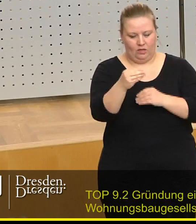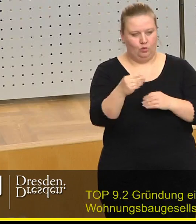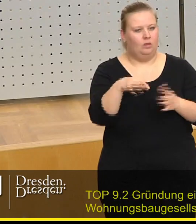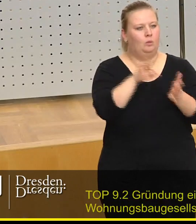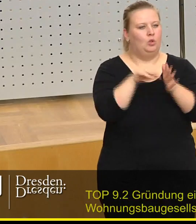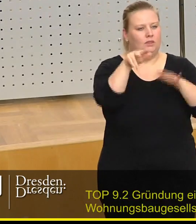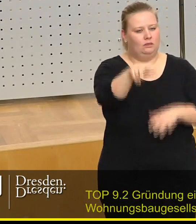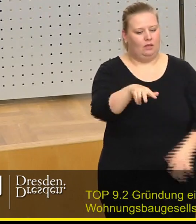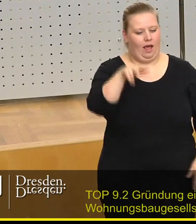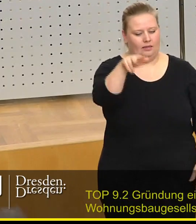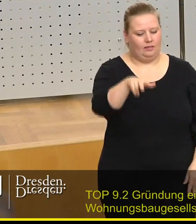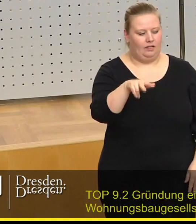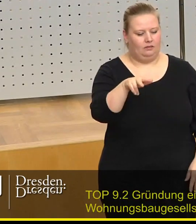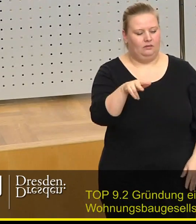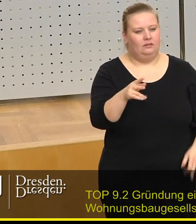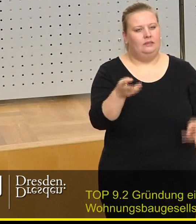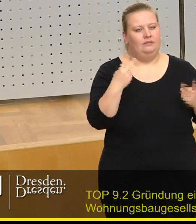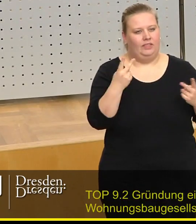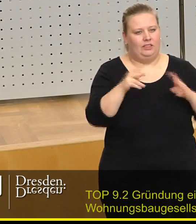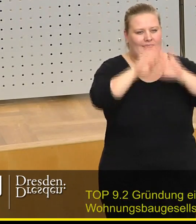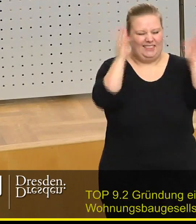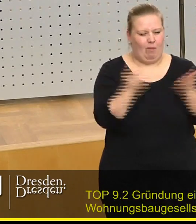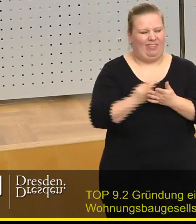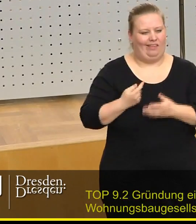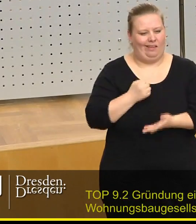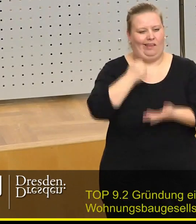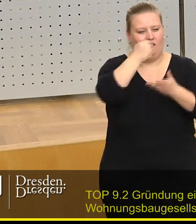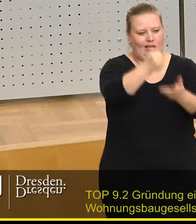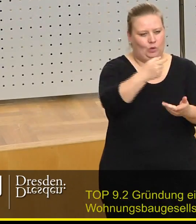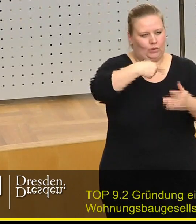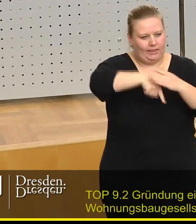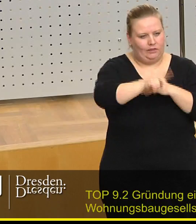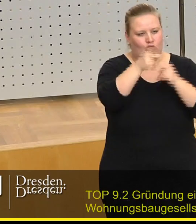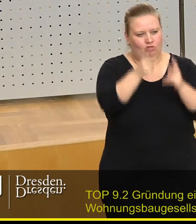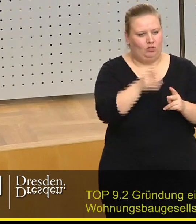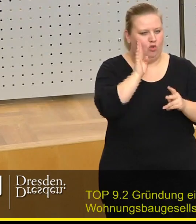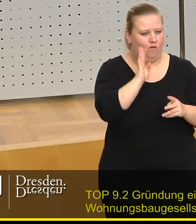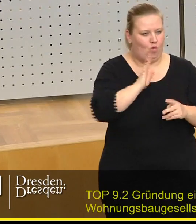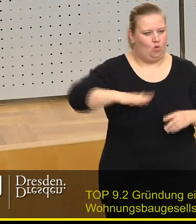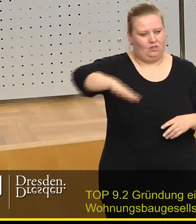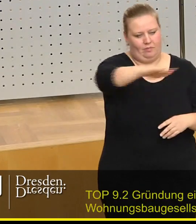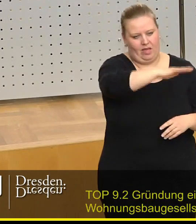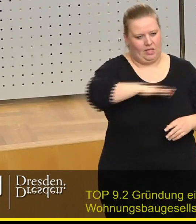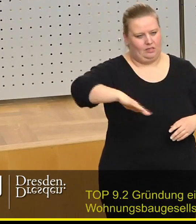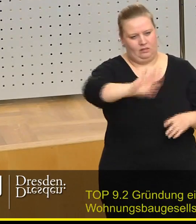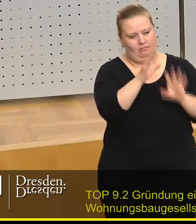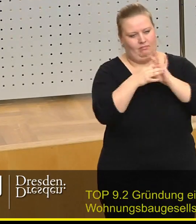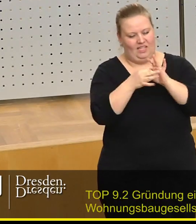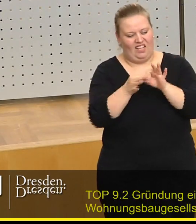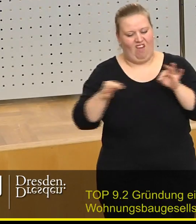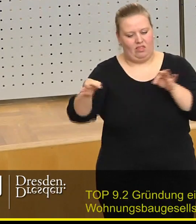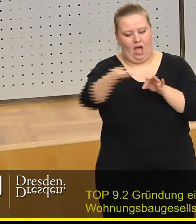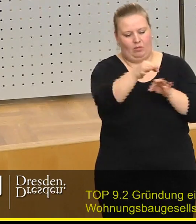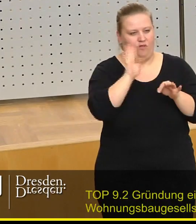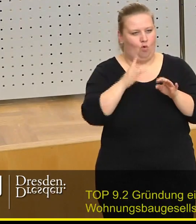13. Es ist sicherzustellen, dass die Gesamtinvestition ins städtische Wohnungswesen WOBA bezogen auf den Quadratmeter